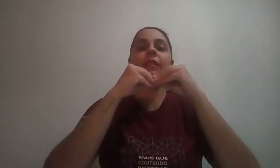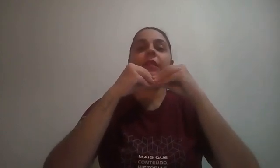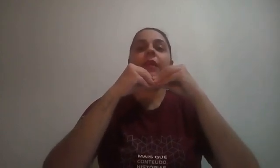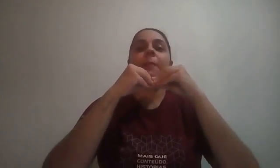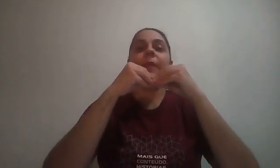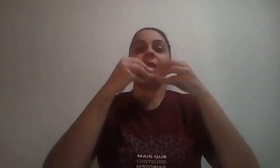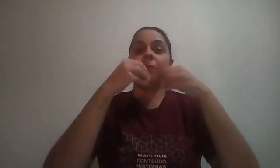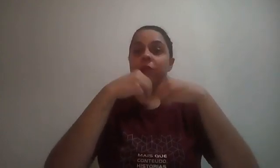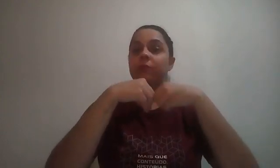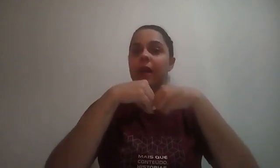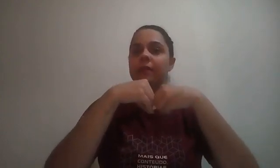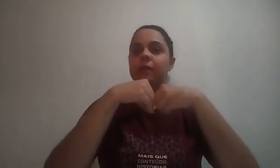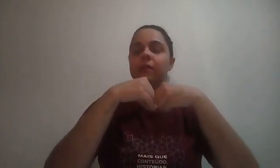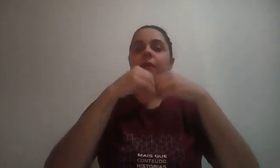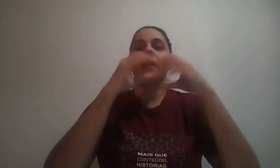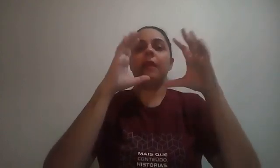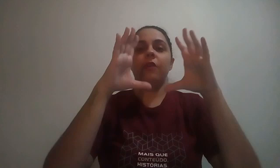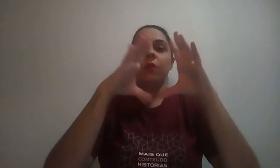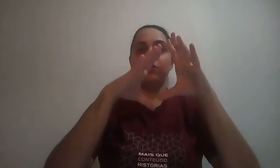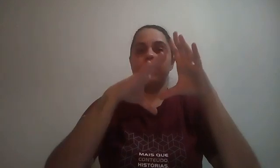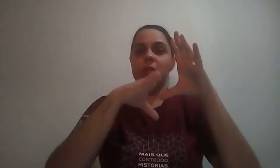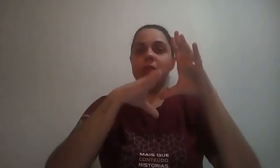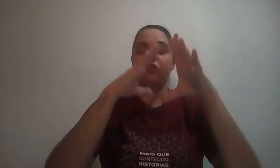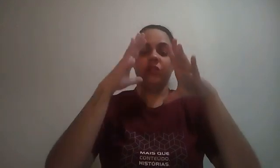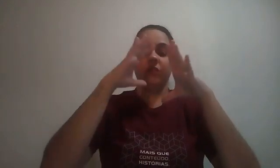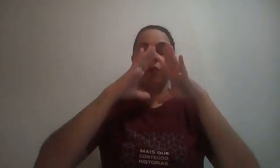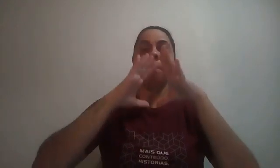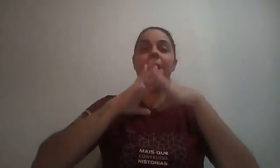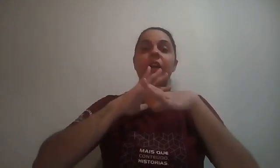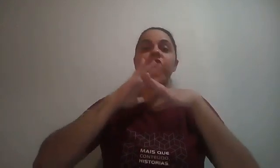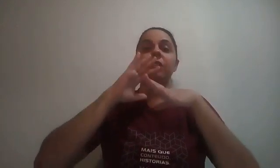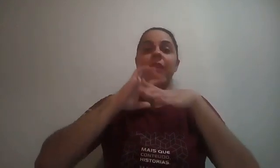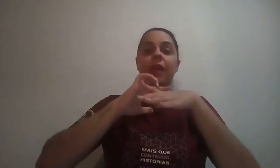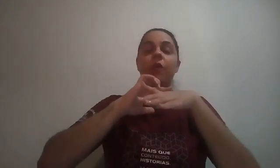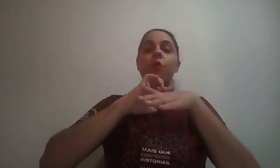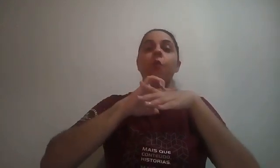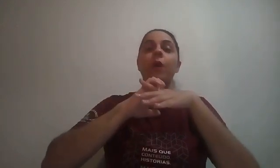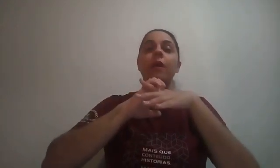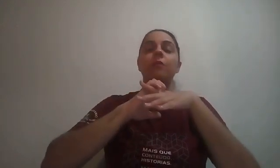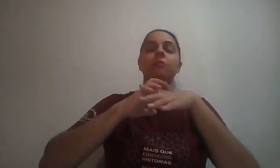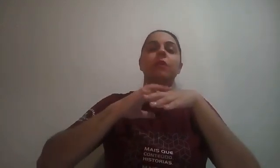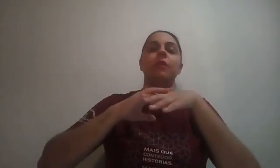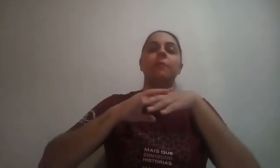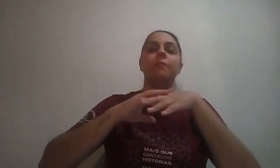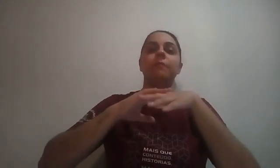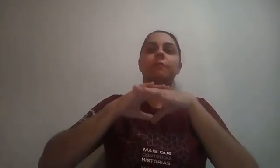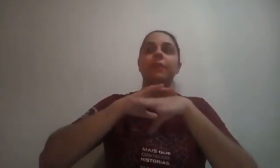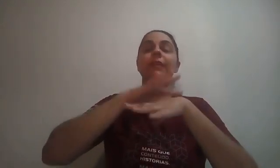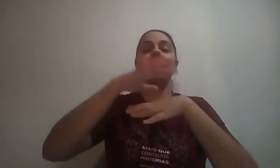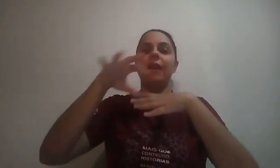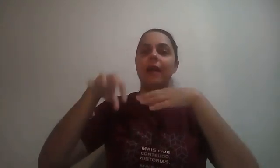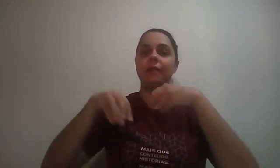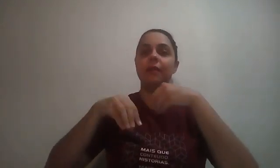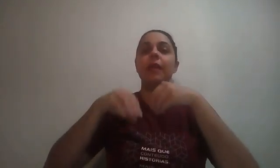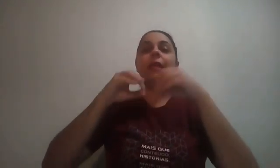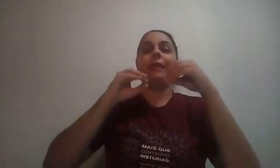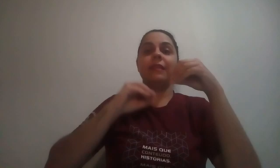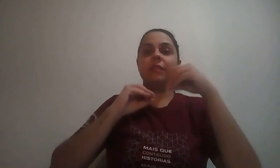aprofundada. Enquanto isso, a gente só basta ter uma pincelada nesses